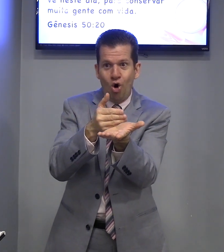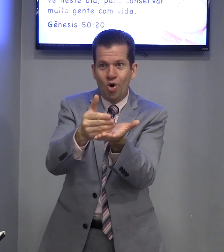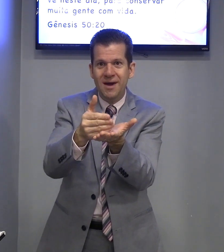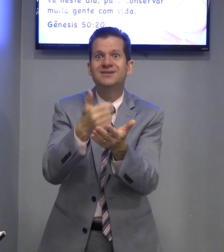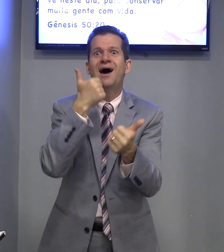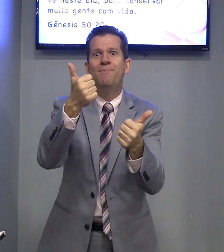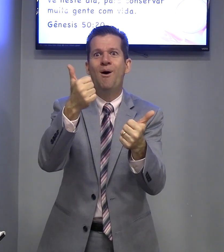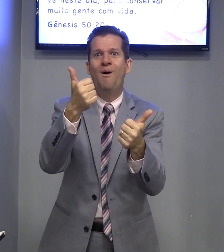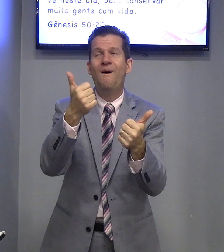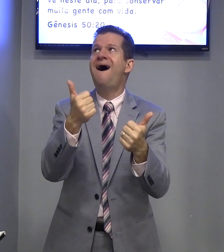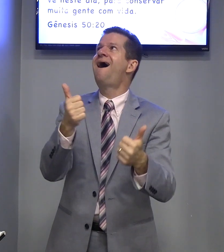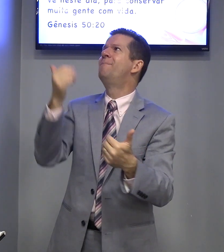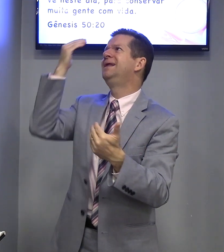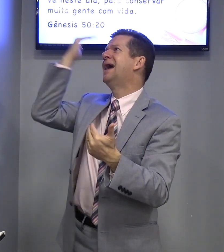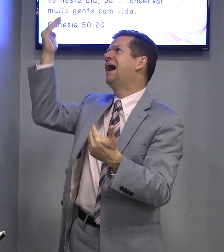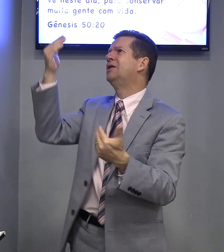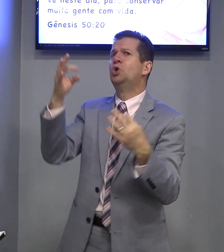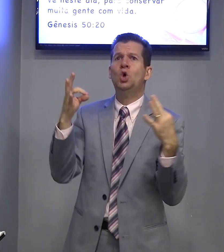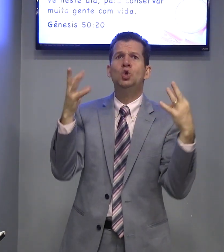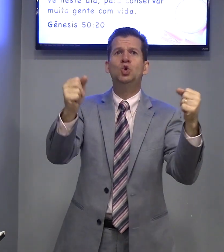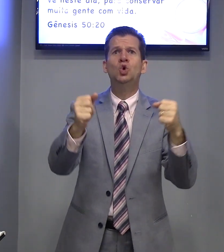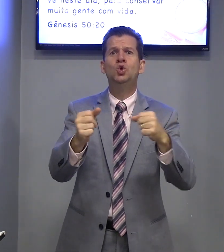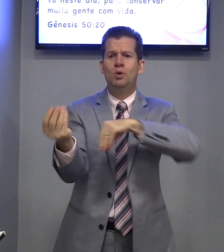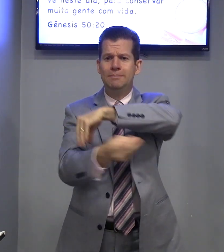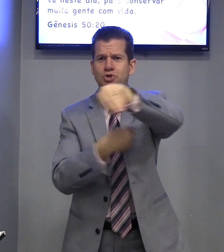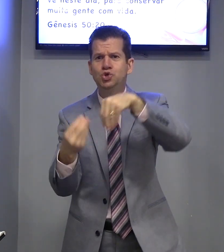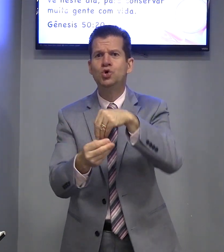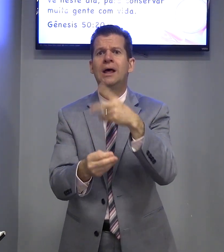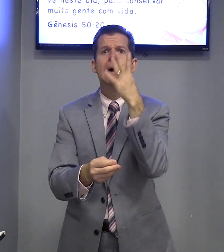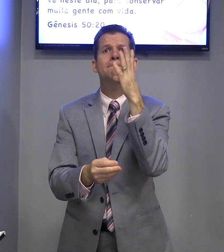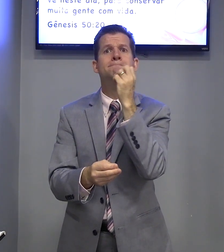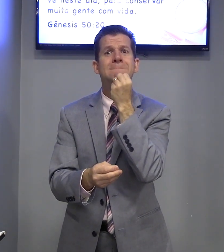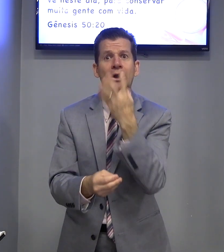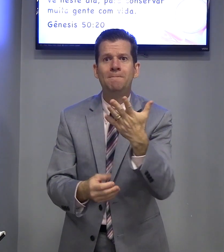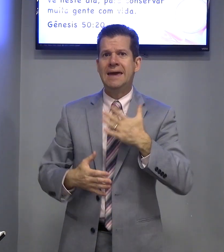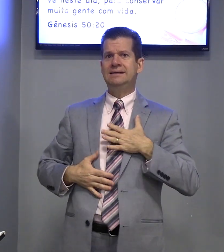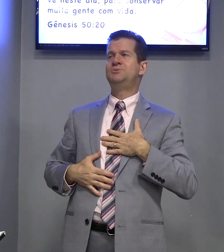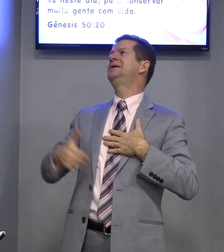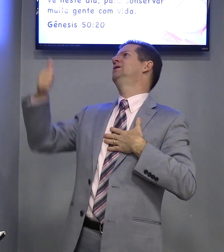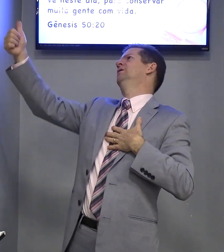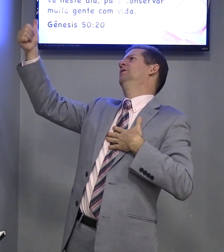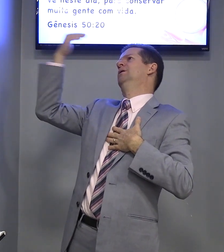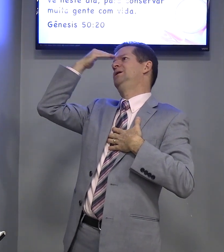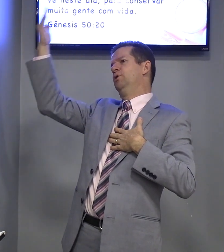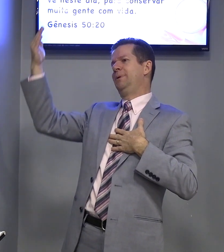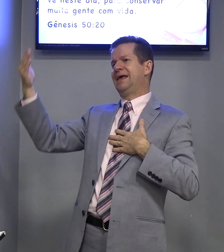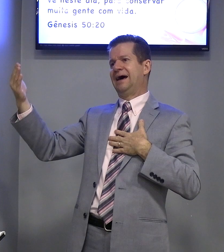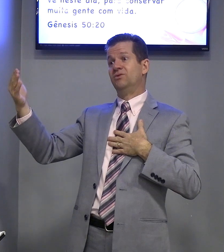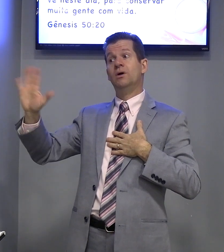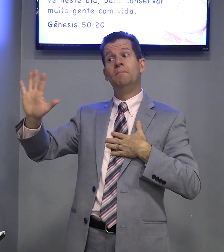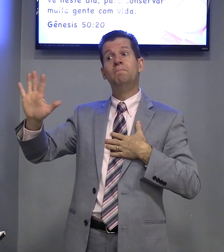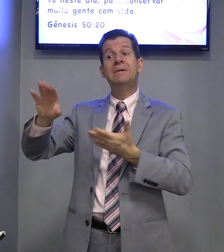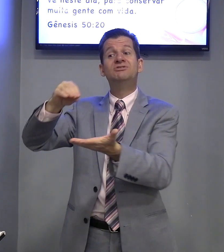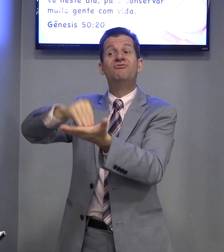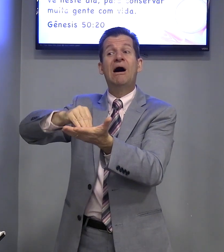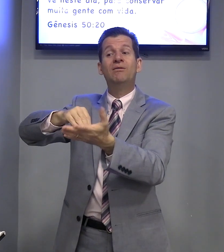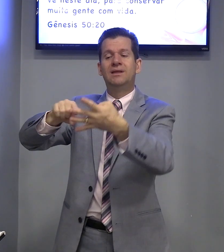no começo. Tá bom. Ah, obrigado. Tudo mistura. Para o bem de mim. Obrigado. Mas, falta